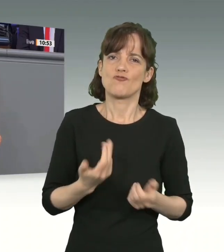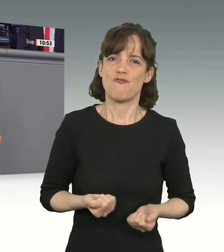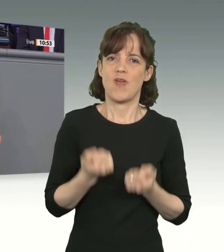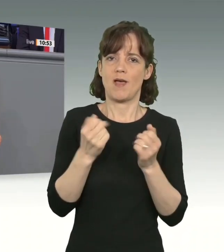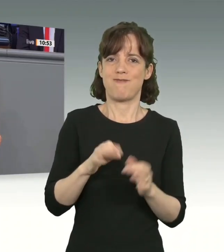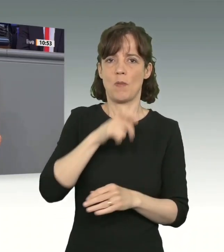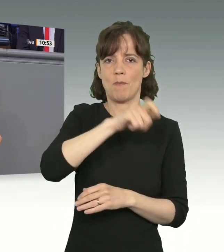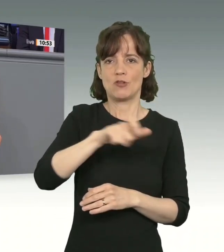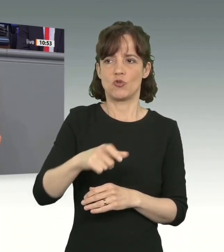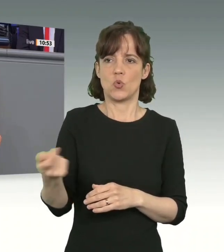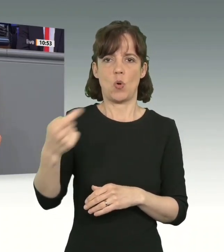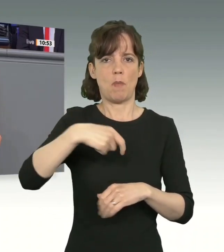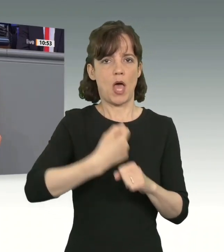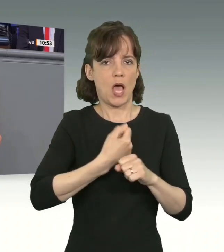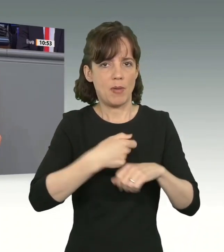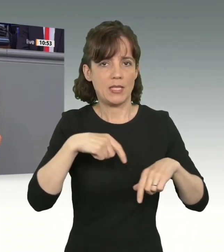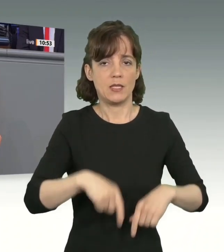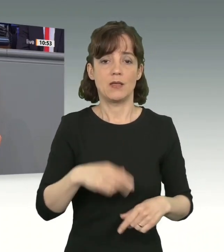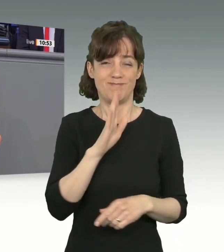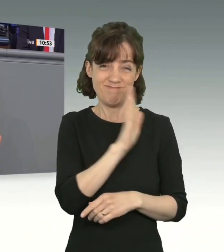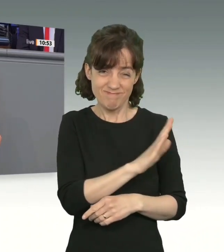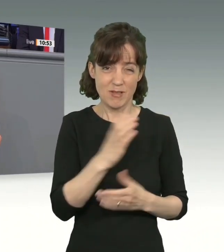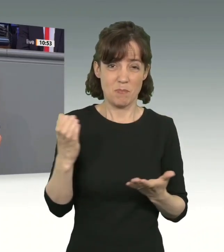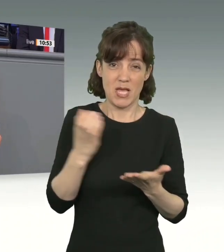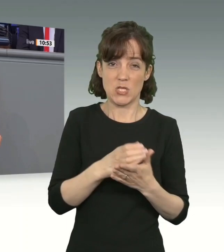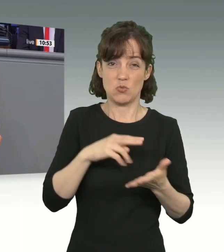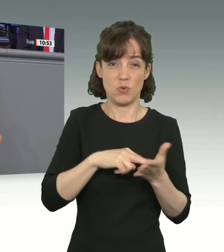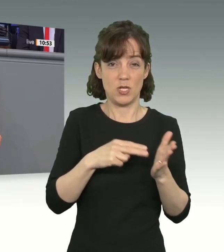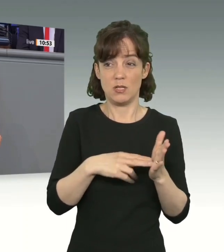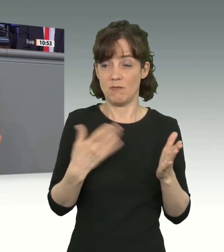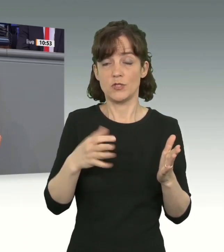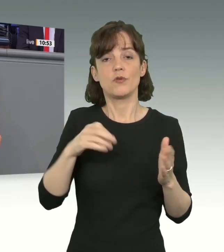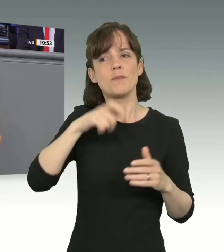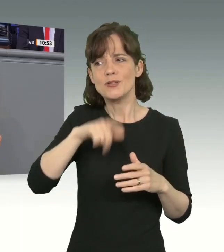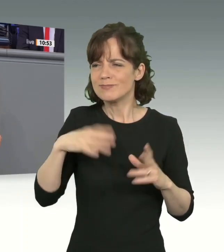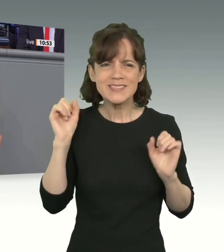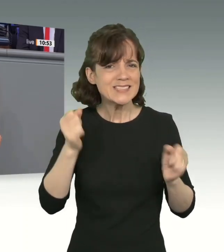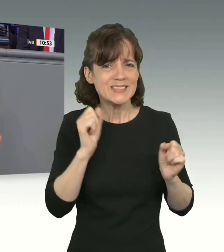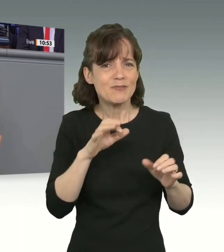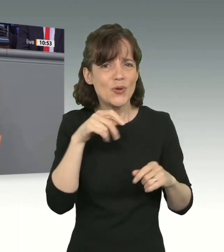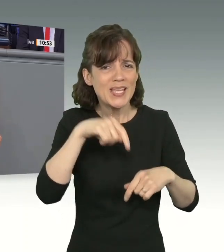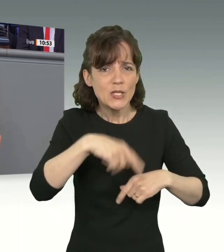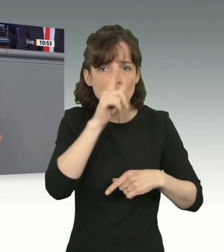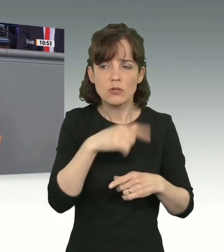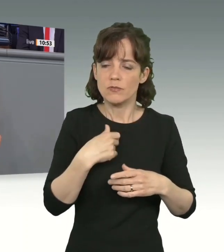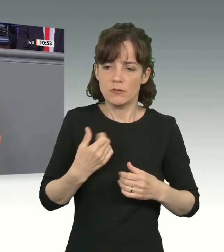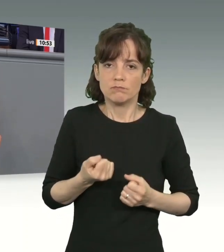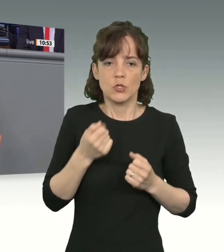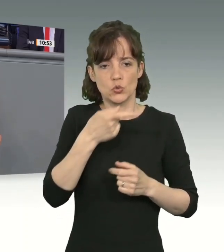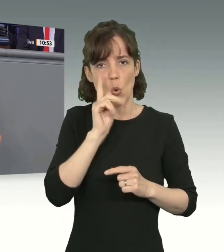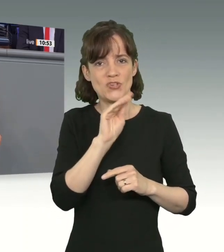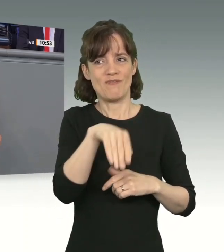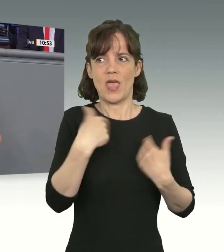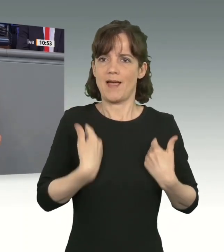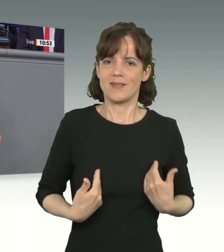Arbeitsmarkt einzuwandern, Migrationspolitik, die es Menschen, die bei uns etwas beitragen, schwer gemacht hat, Deutsche zu werden, eine